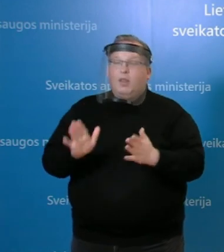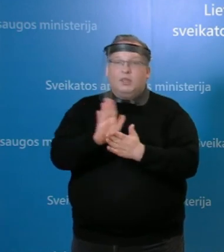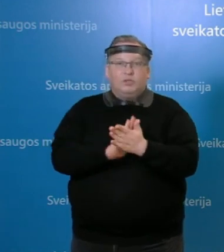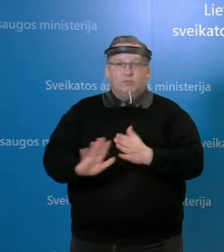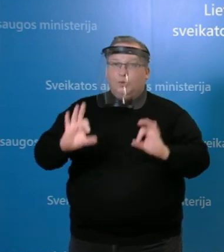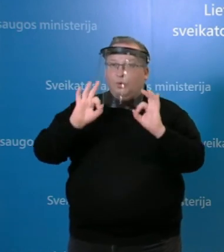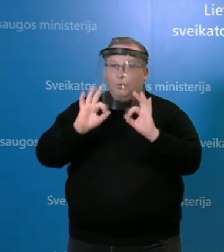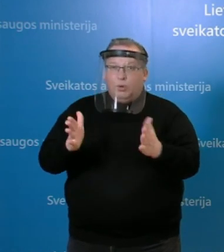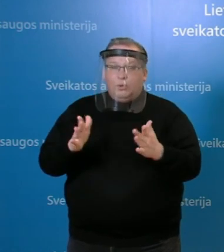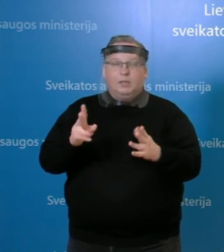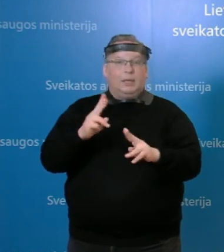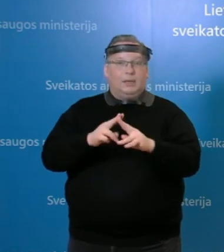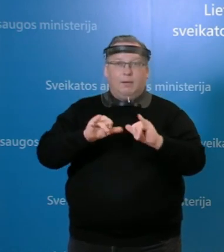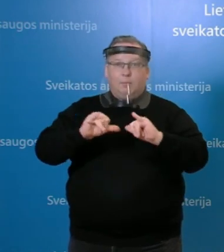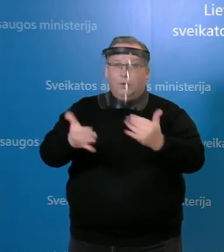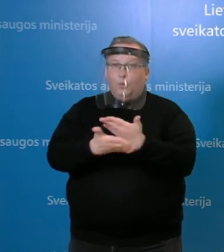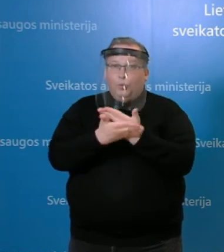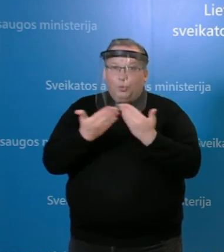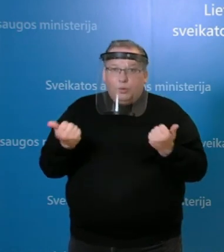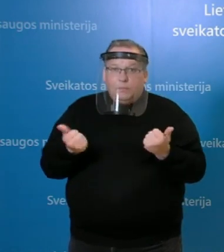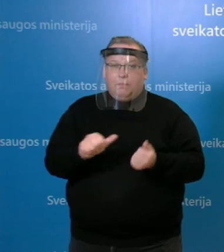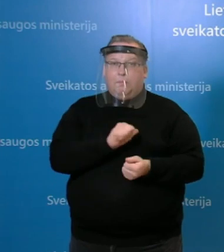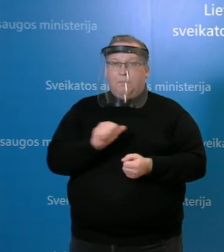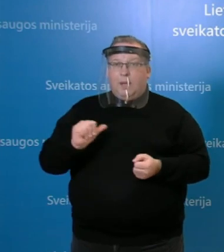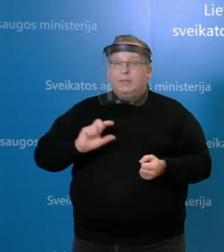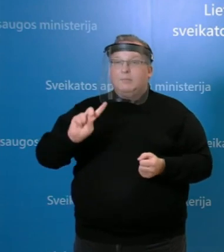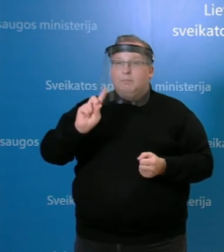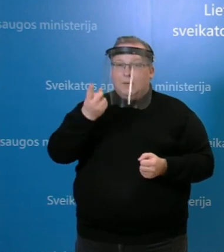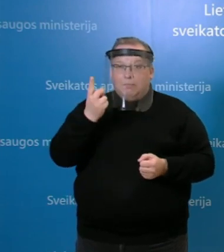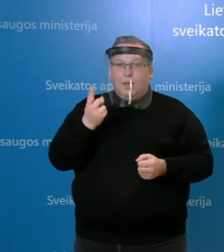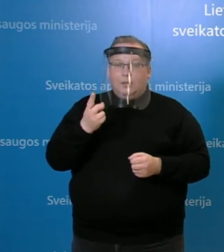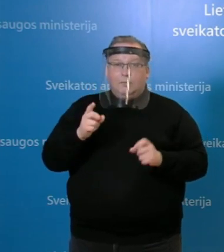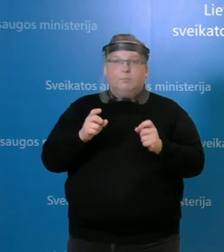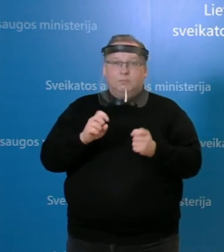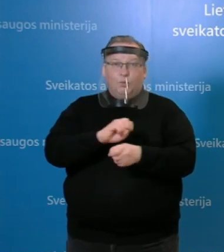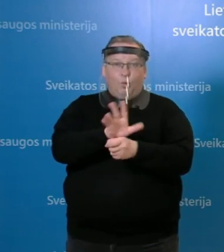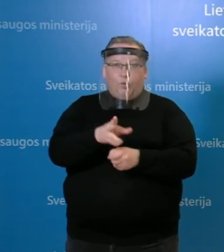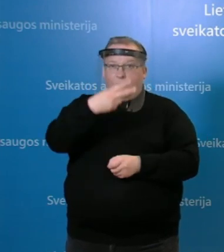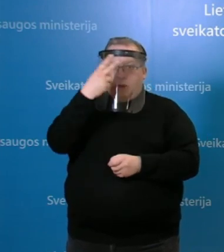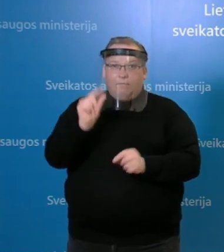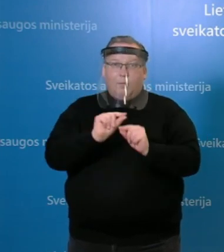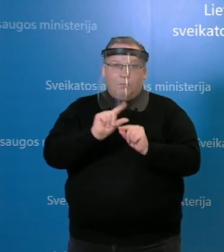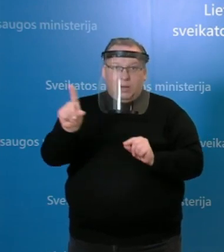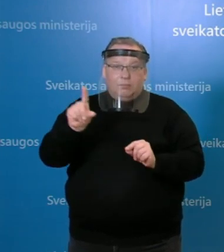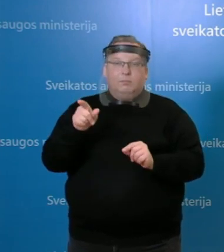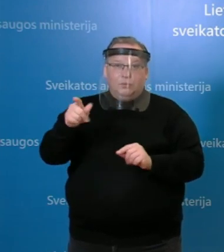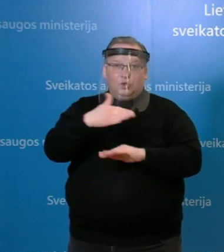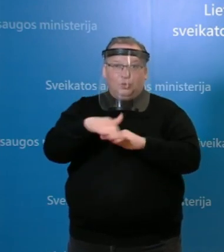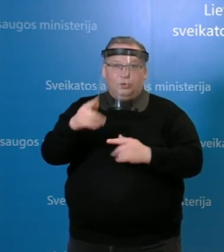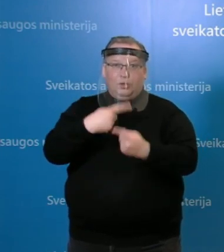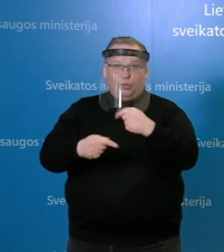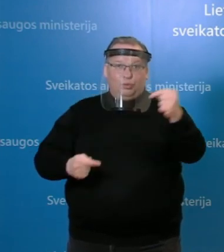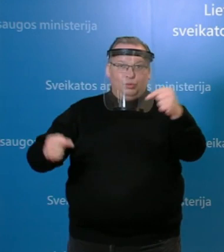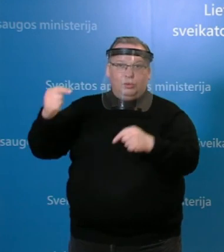dėl to lyga neišplito, dėl to, kad vis dėl to patys pirmieji atveju koronaviruso Lietuvoje prasidėjo nuo įveštinio atvejų. Tai